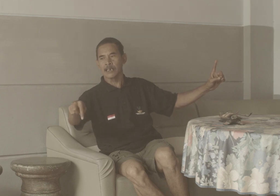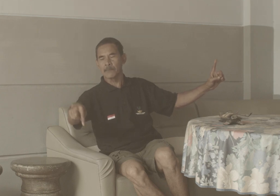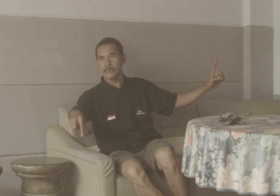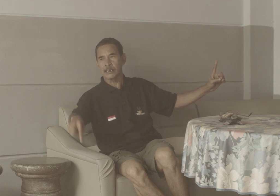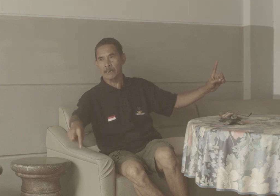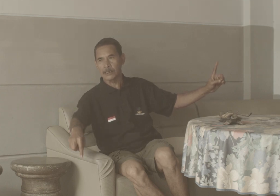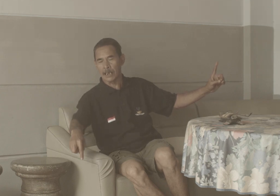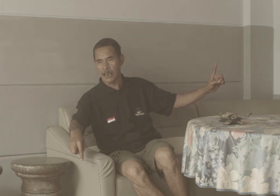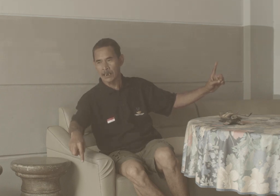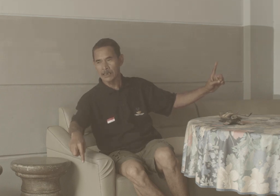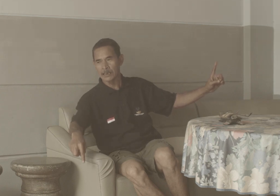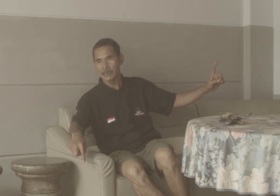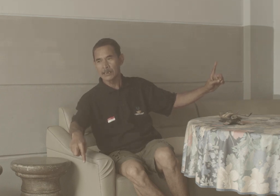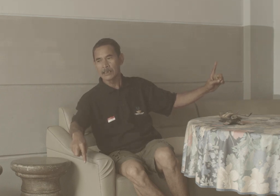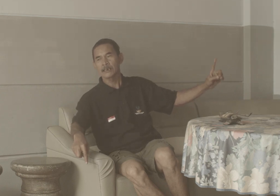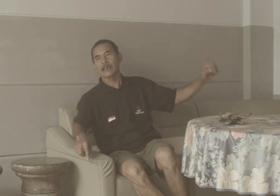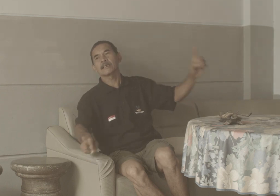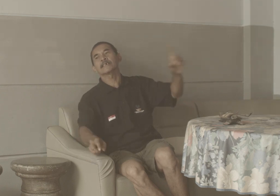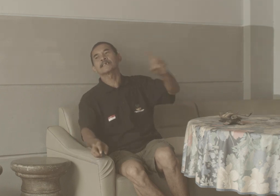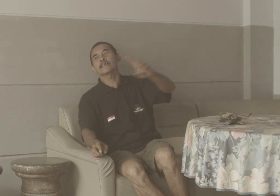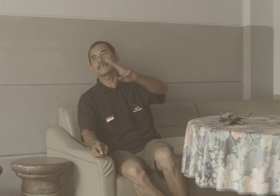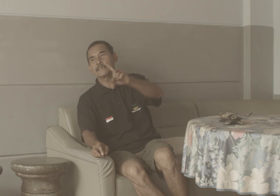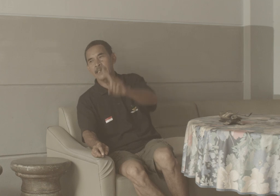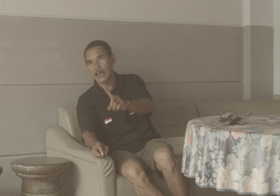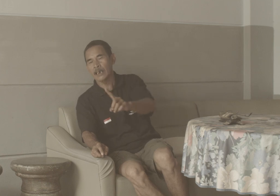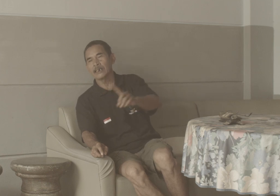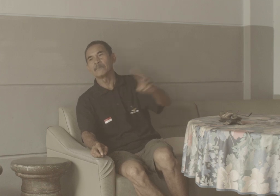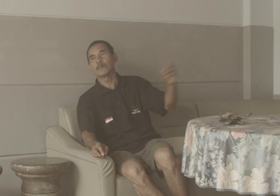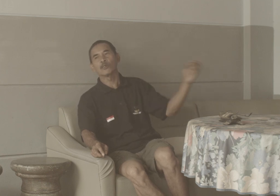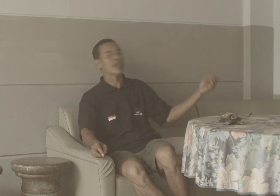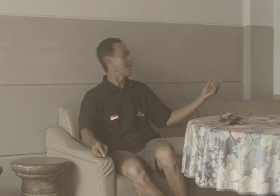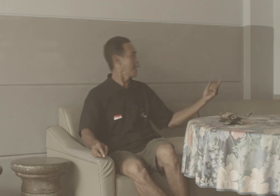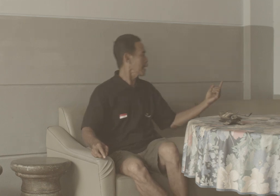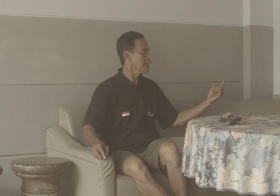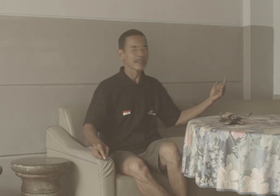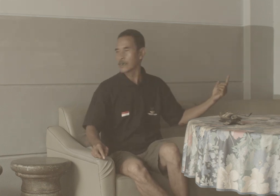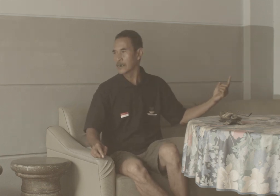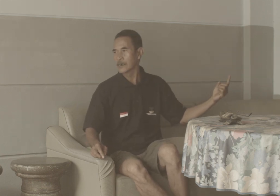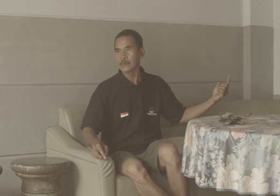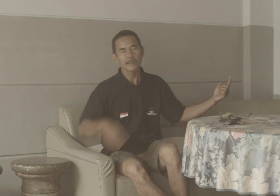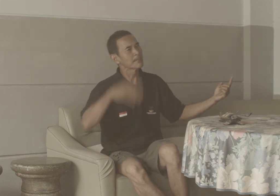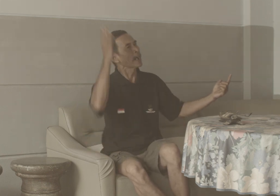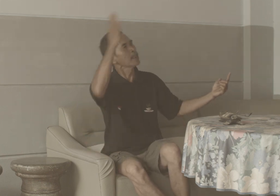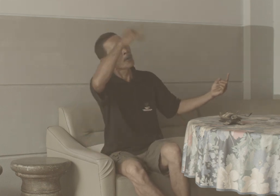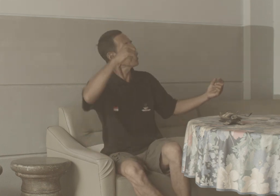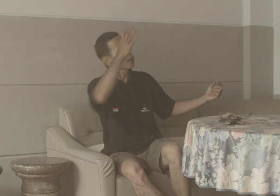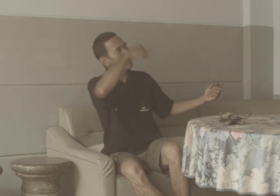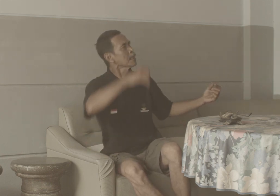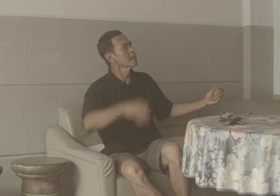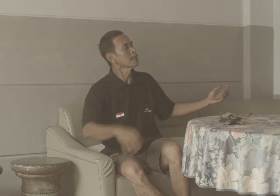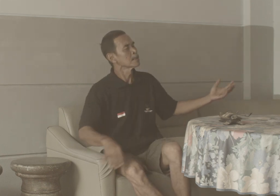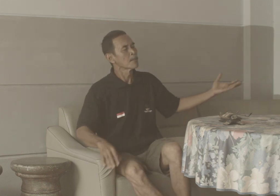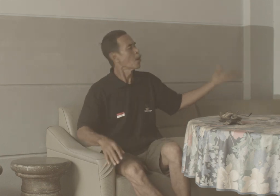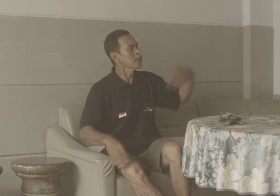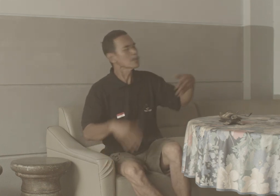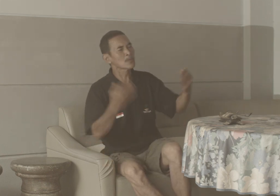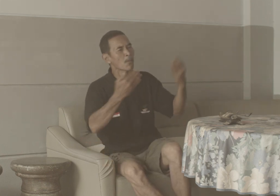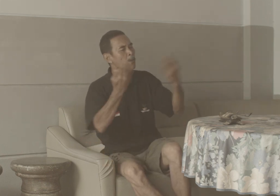masih tetap tinggal Karena dia tidak Menoleh Dipanggil Weh Weh Ngomong